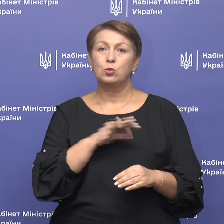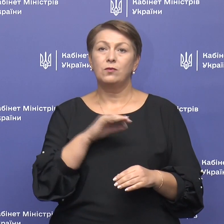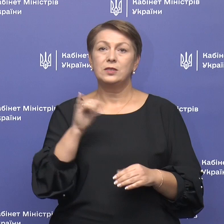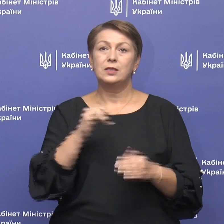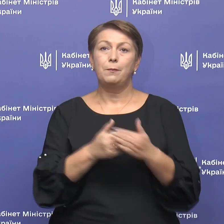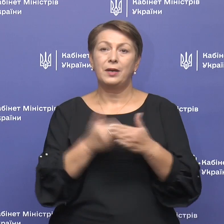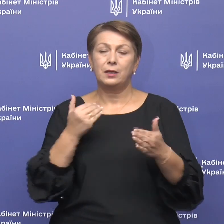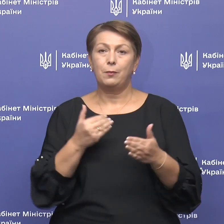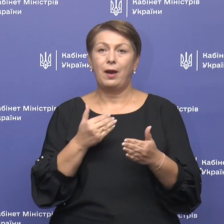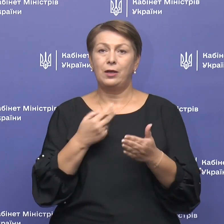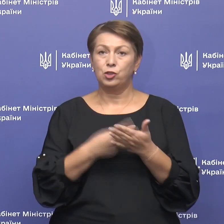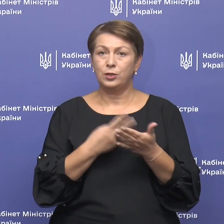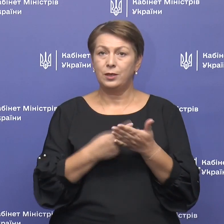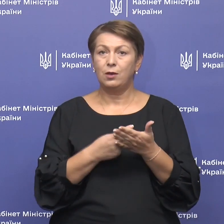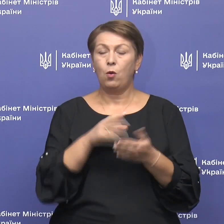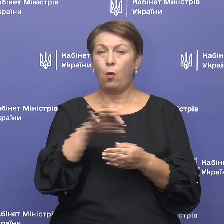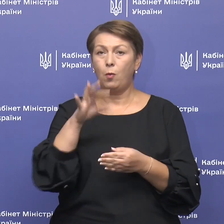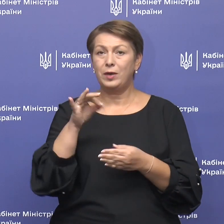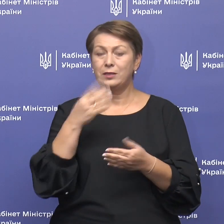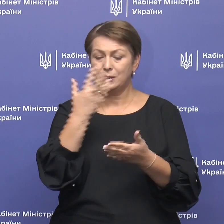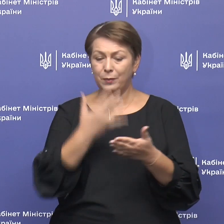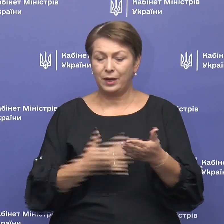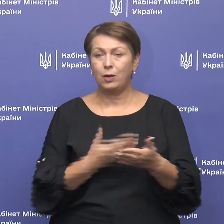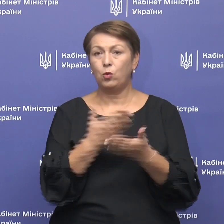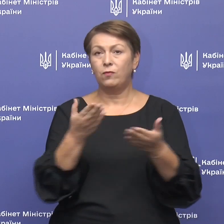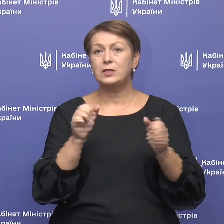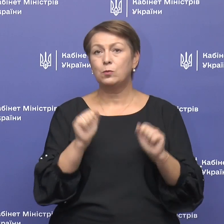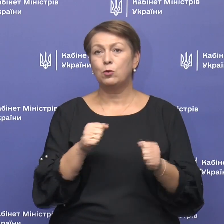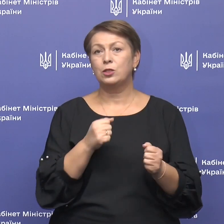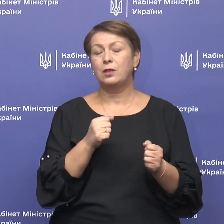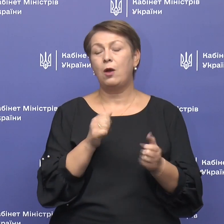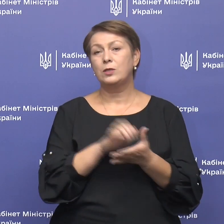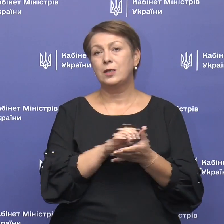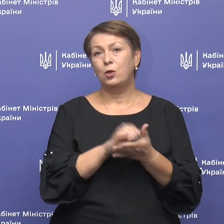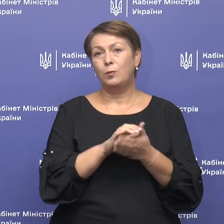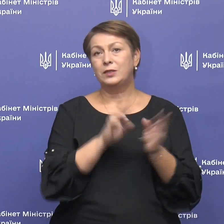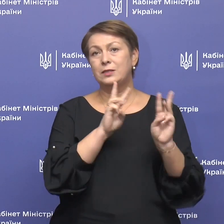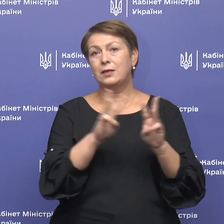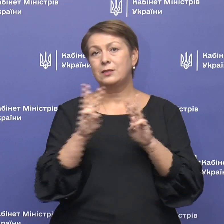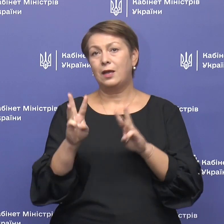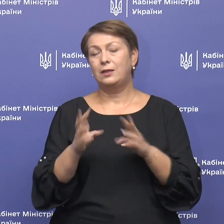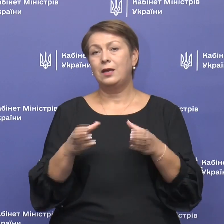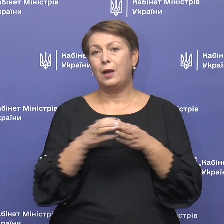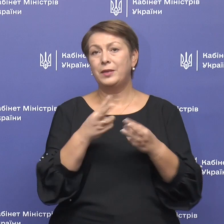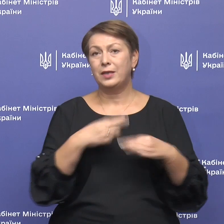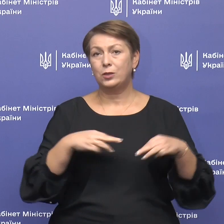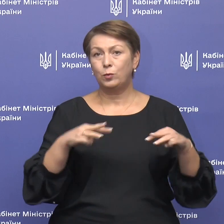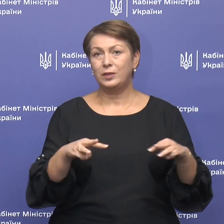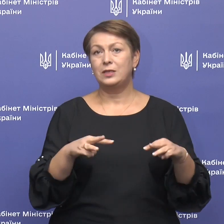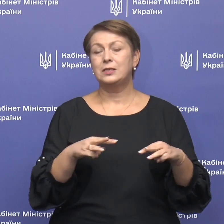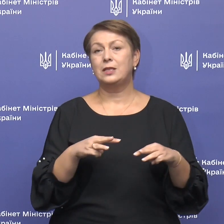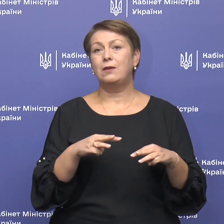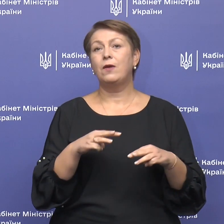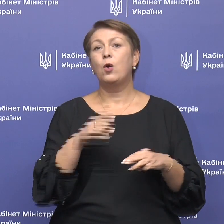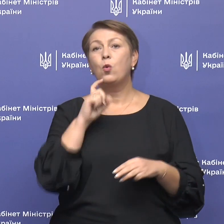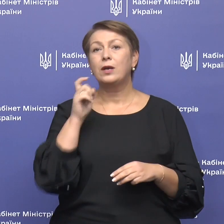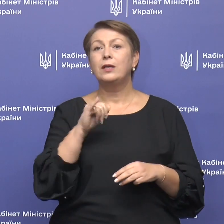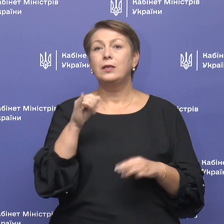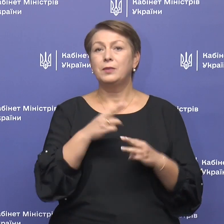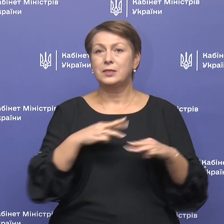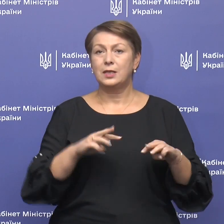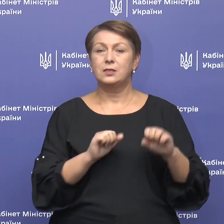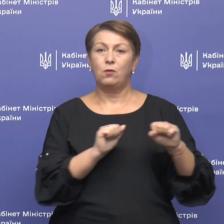Міністрів України, обрані з переліку, ви зможете ознайомитись на сайті Кабінету Міністрів України і Міністерства охорони здоров'я.